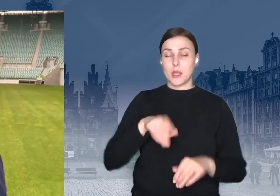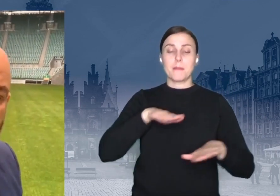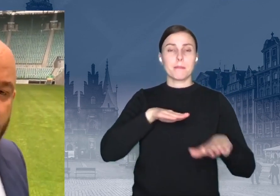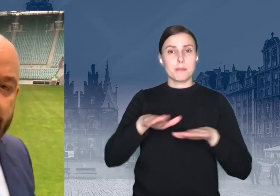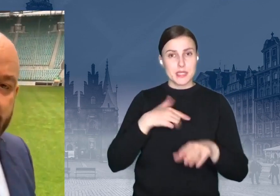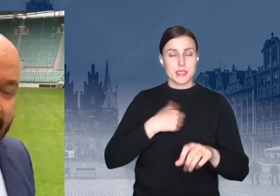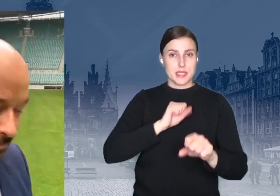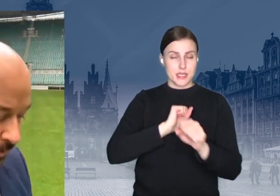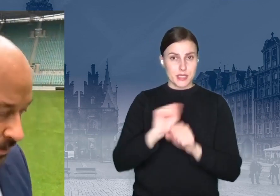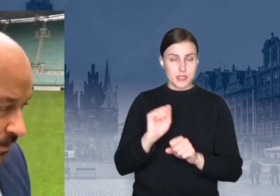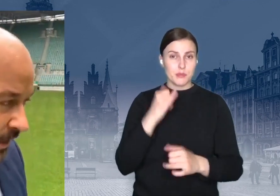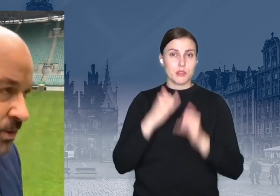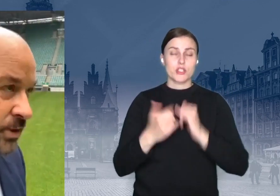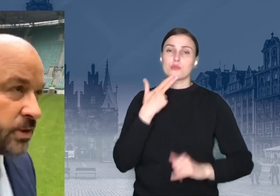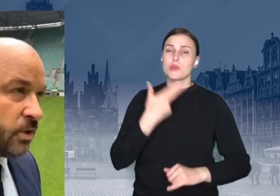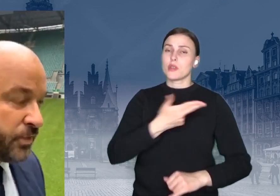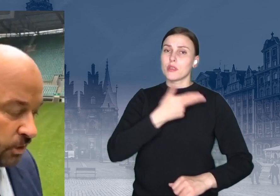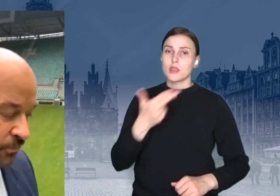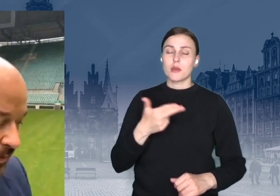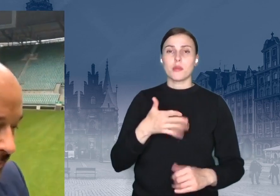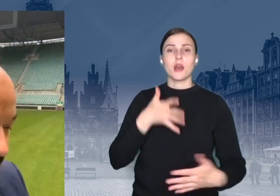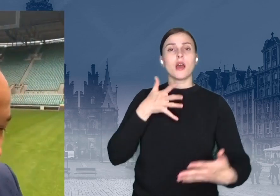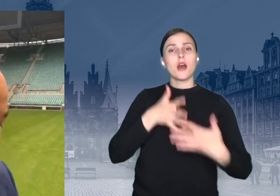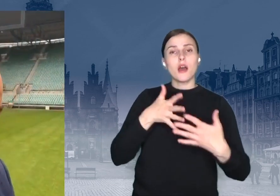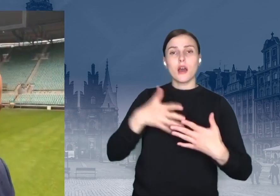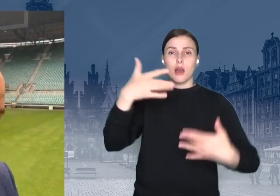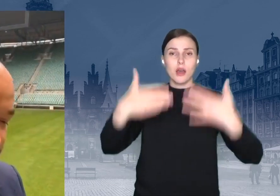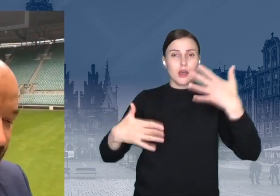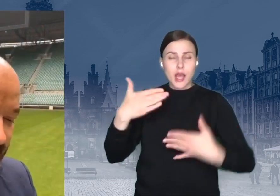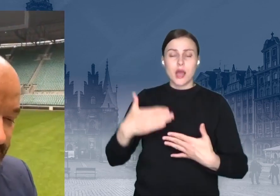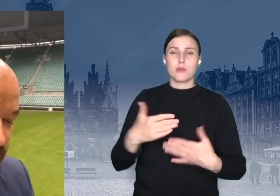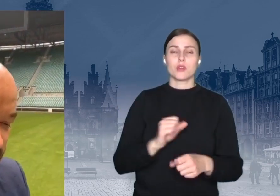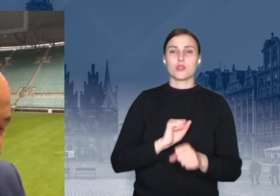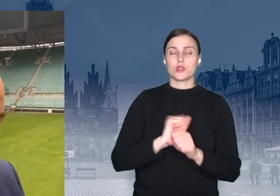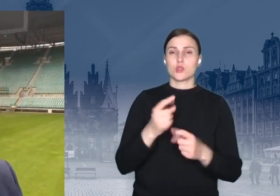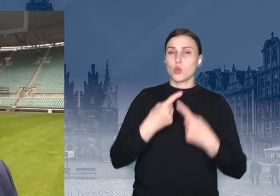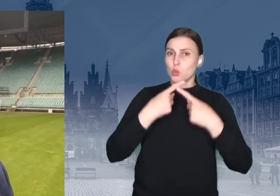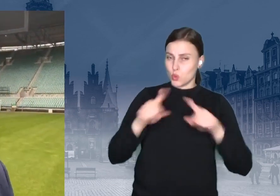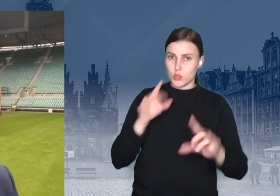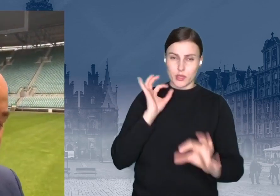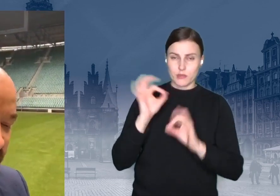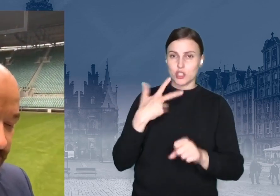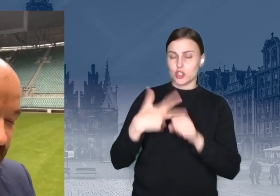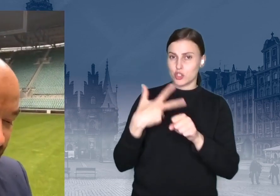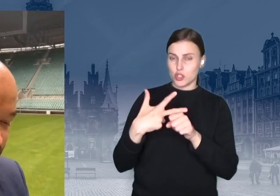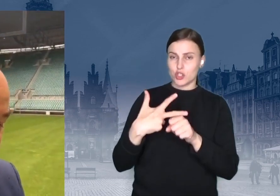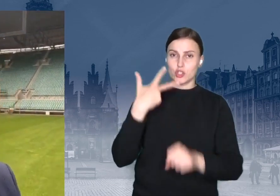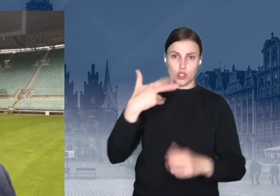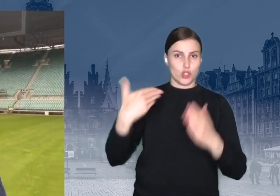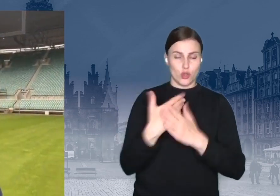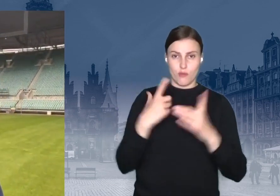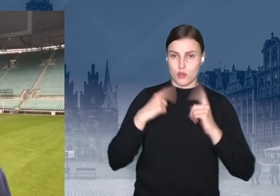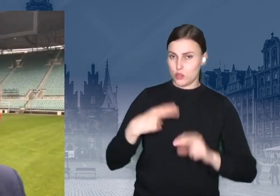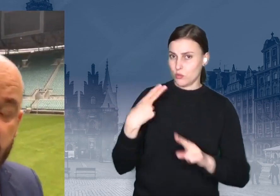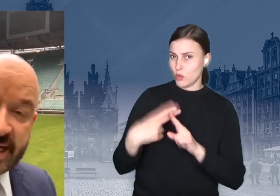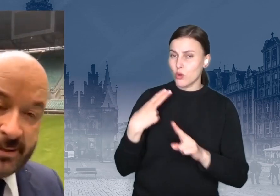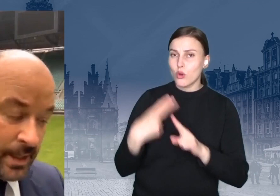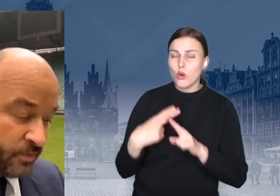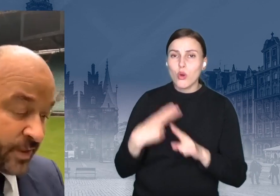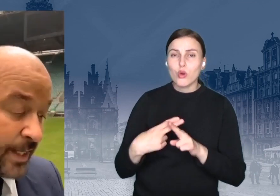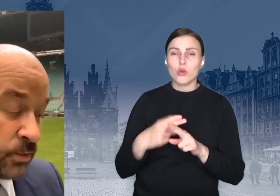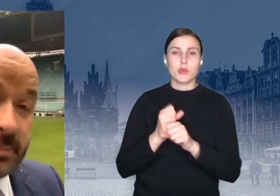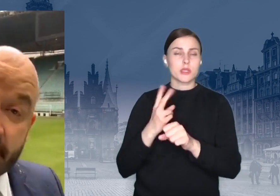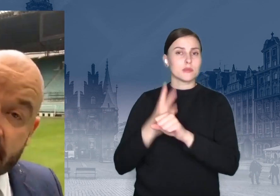drodzy, jeżeli chodzi o raport nasz covidowy, krótka statystyka, 33 nowe zakażenia, ponad